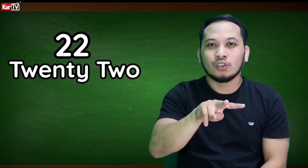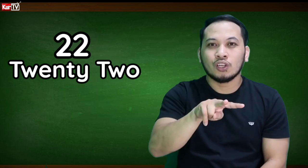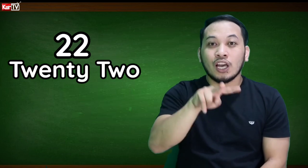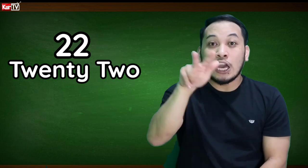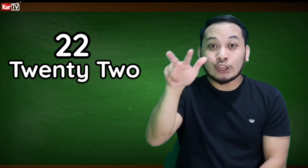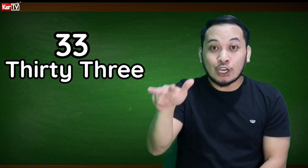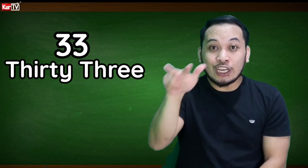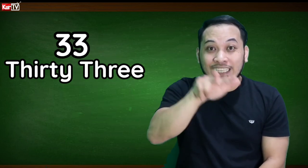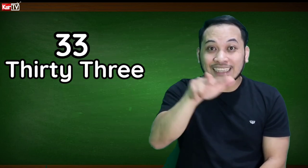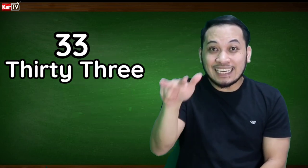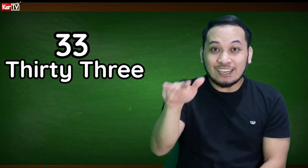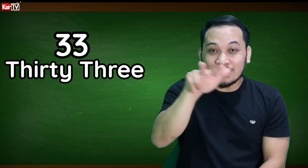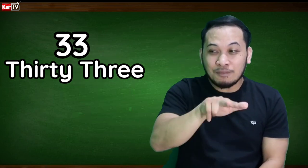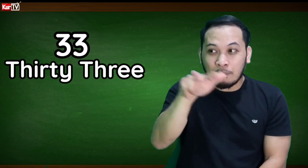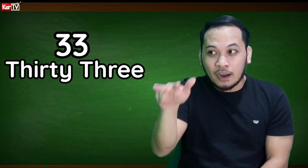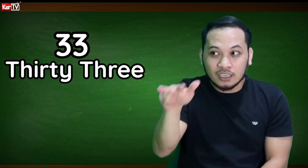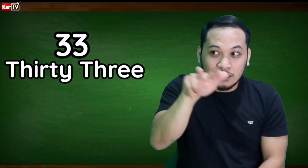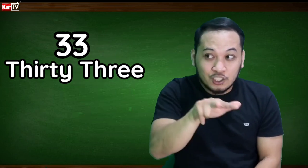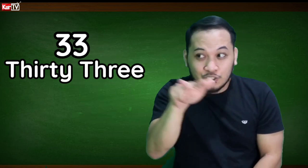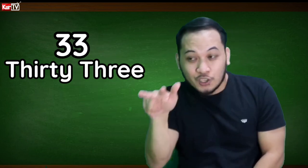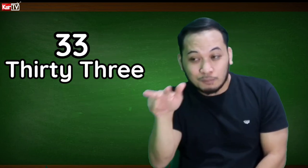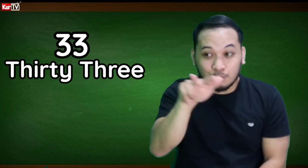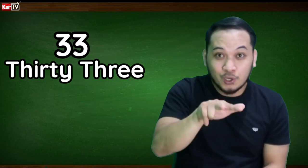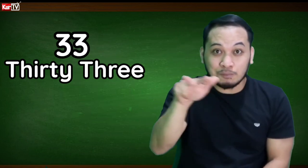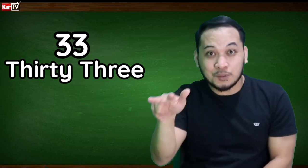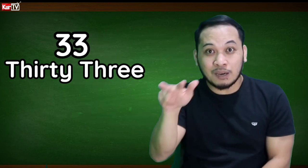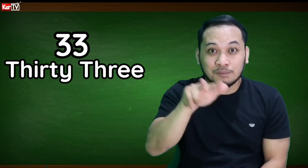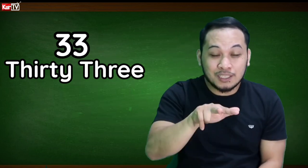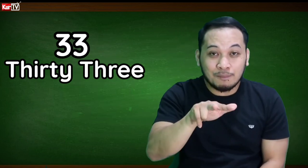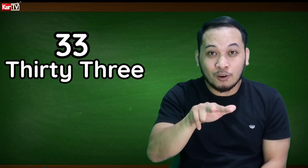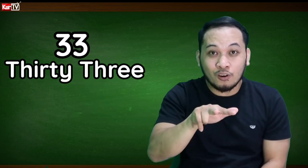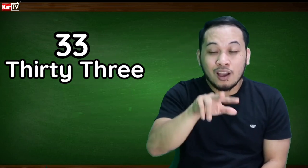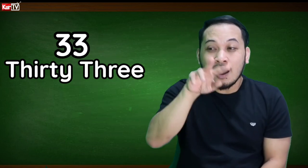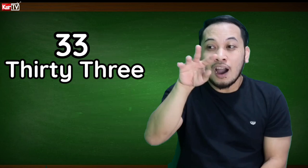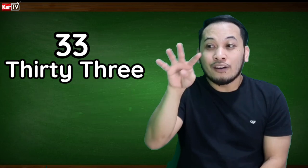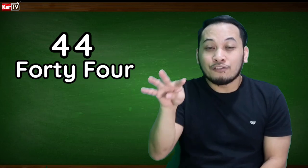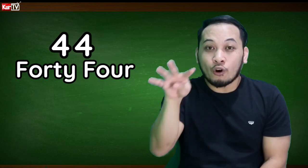22, 33. O, di ba, parang nag-jump, jump, jump, jump, O,